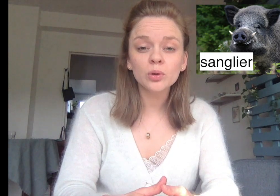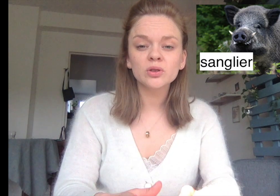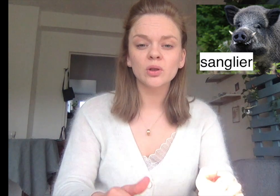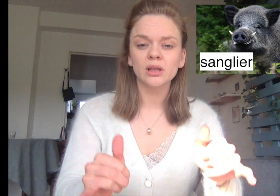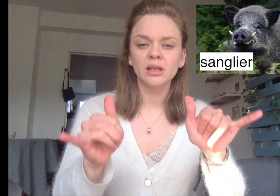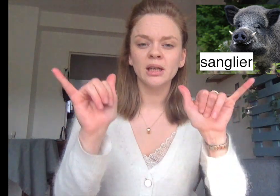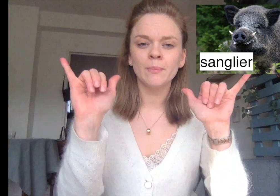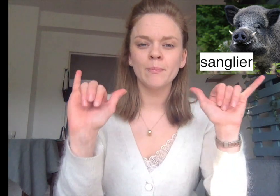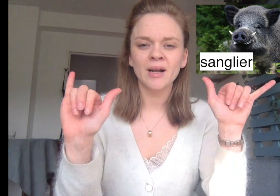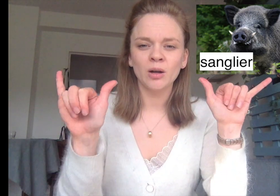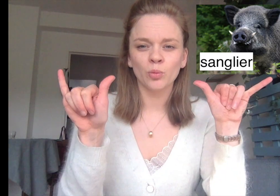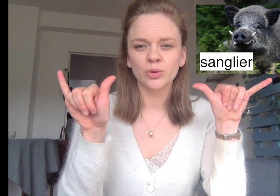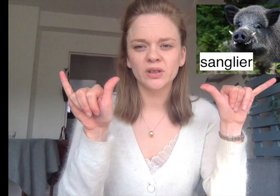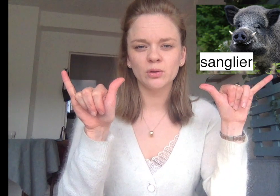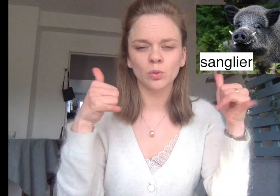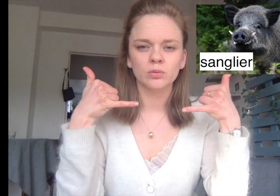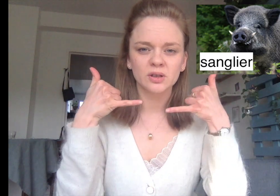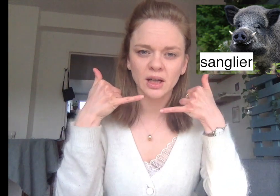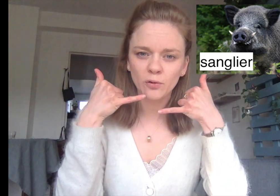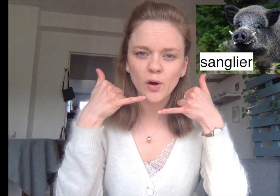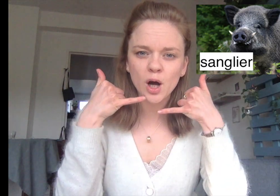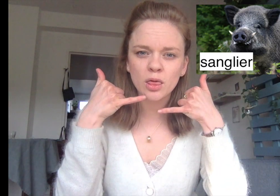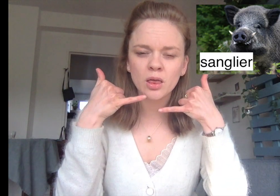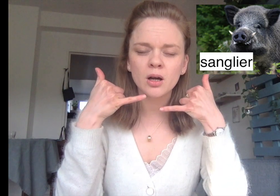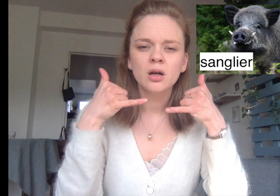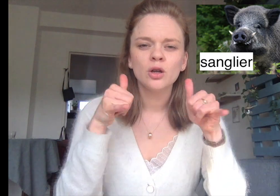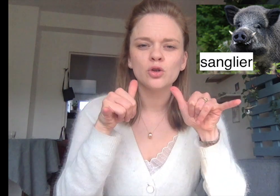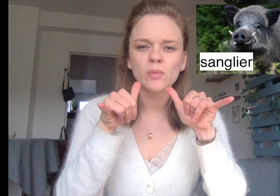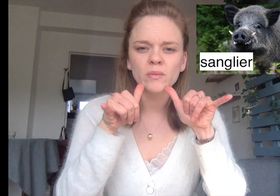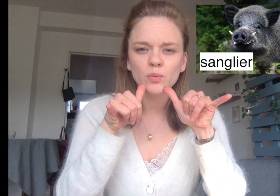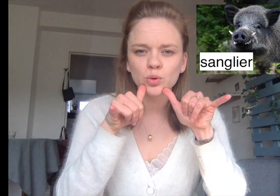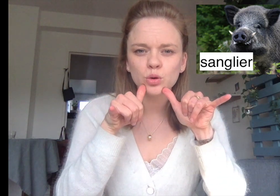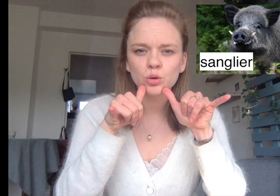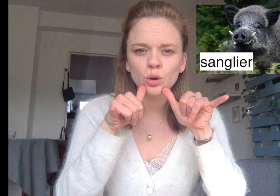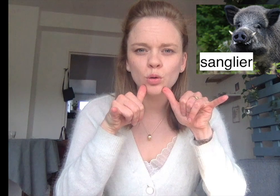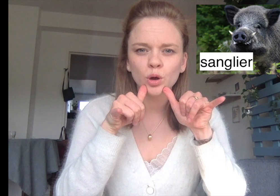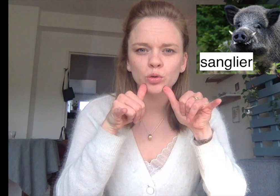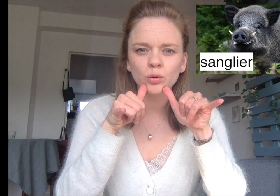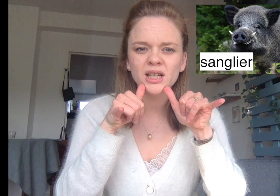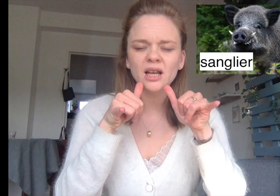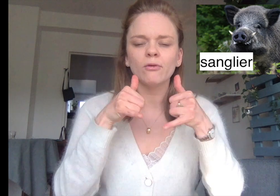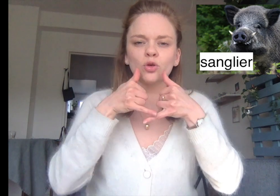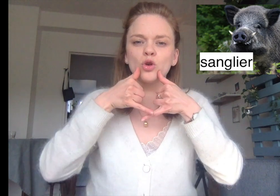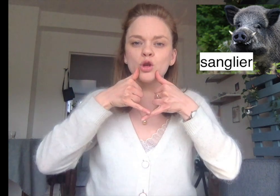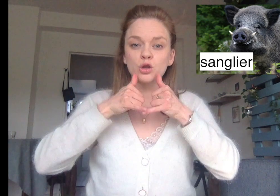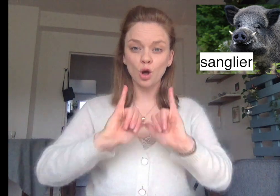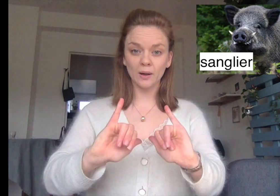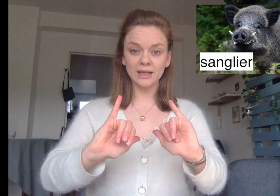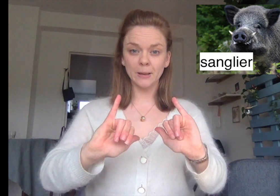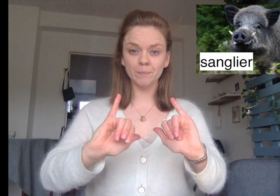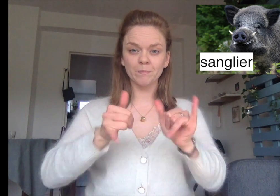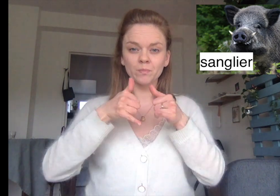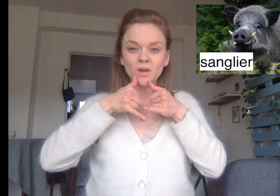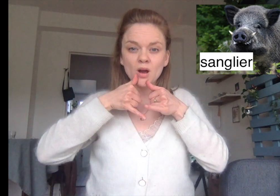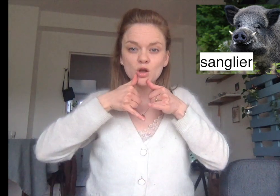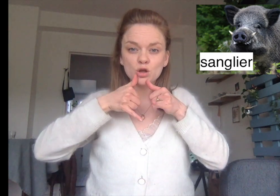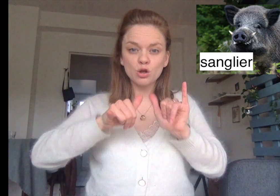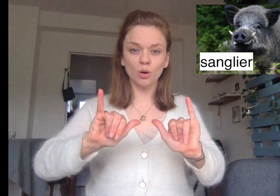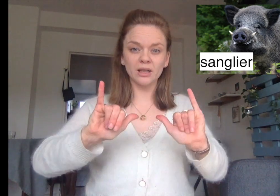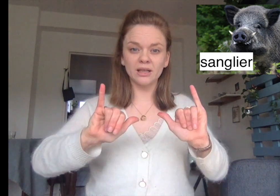le sanglier, main en position téléphone. Je mets mes pouces sur le menton et j'avance. Sanglier. Sanglier.